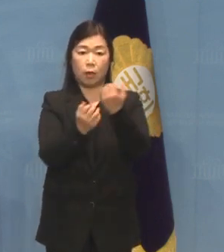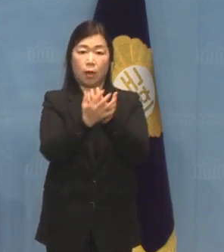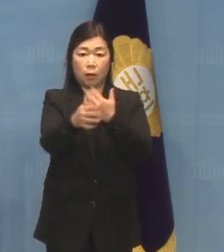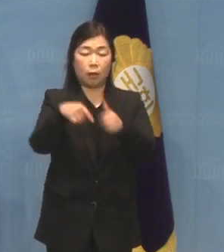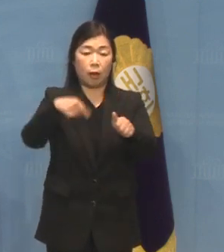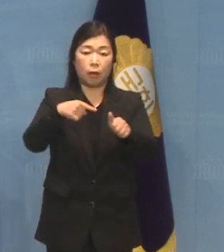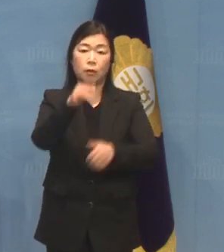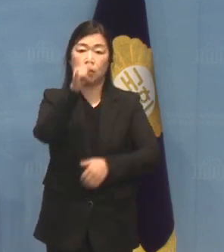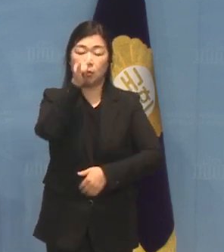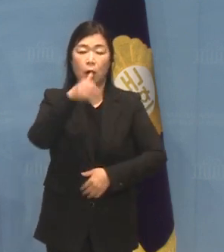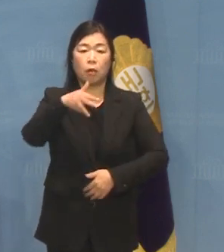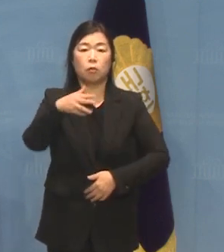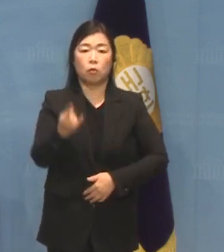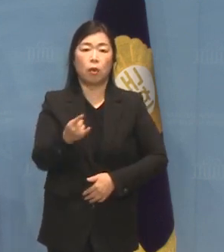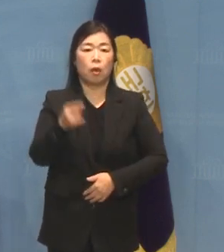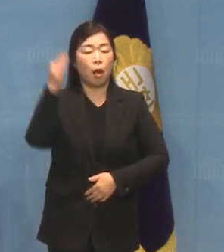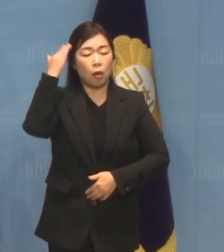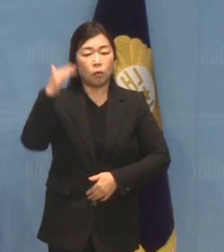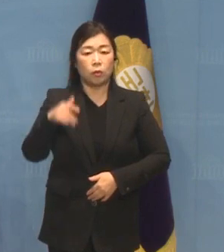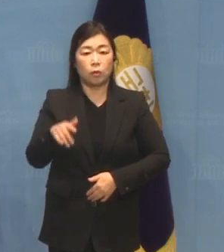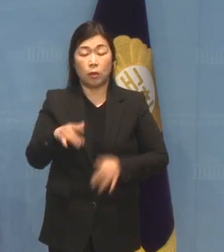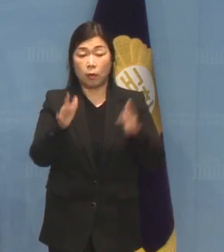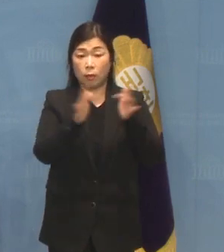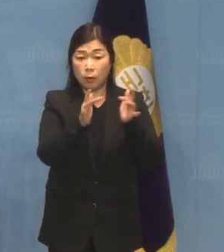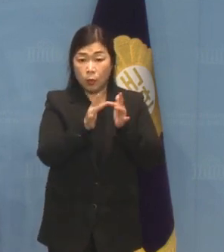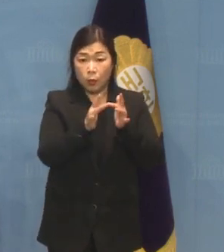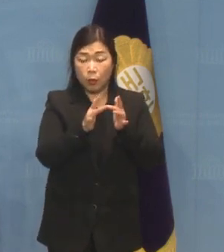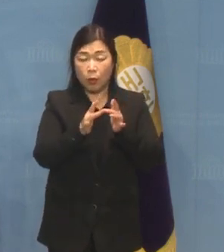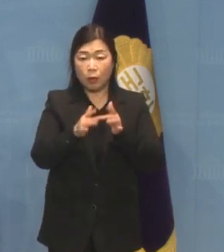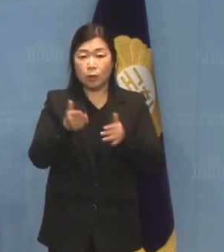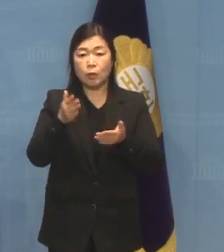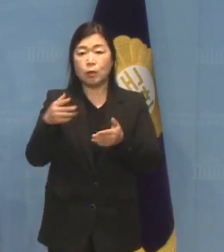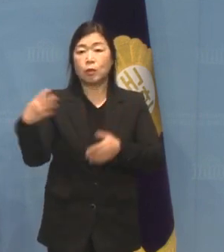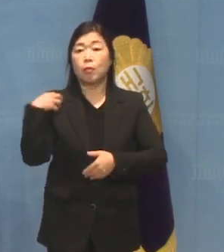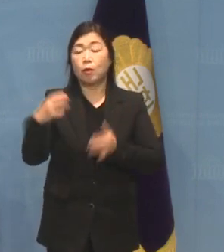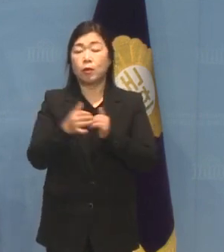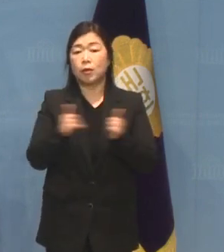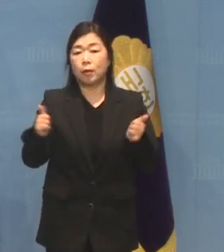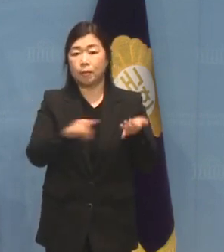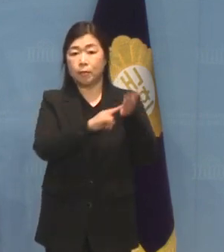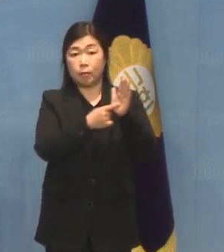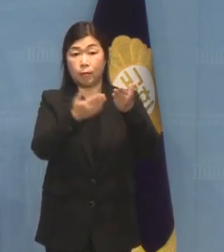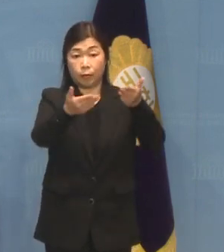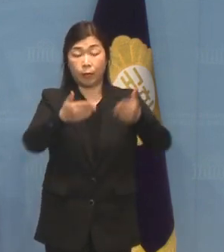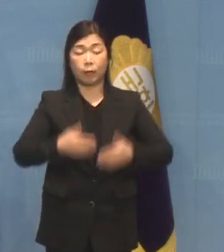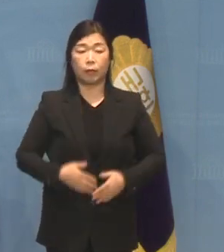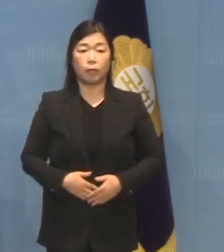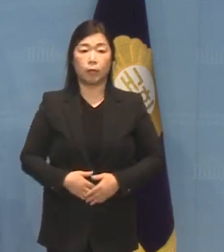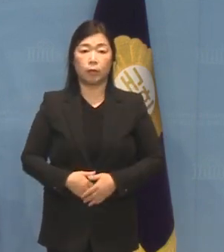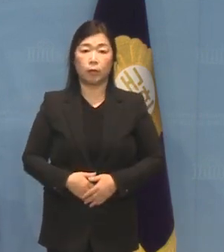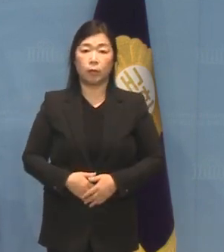합니다 최윤석 한국마이크로소프트 전무가 강의를 진행할 예정입니다